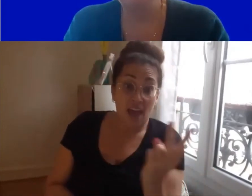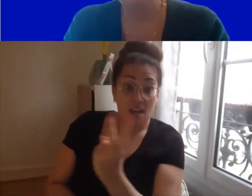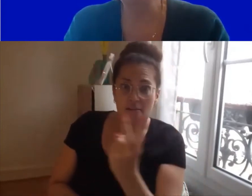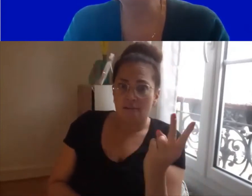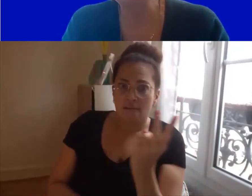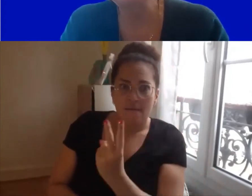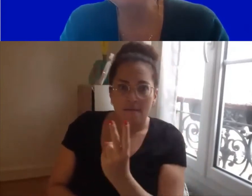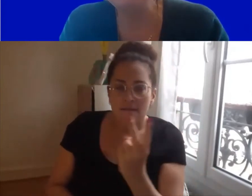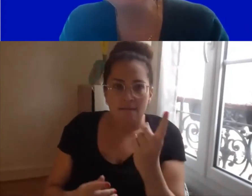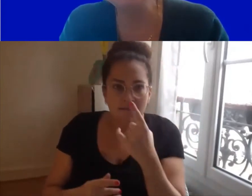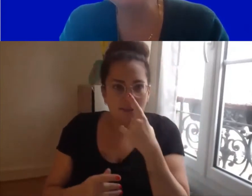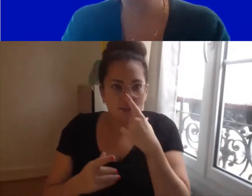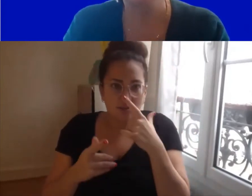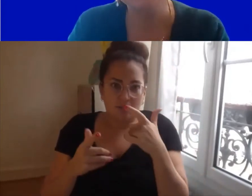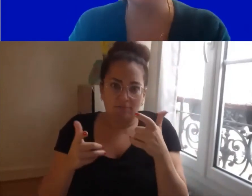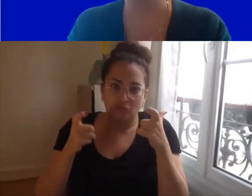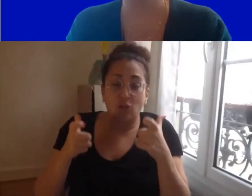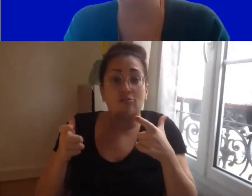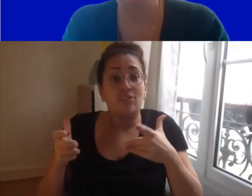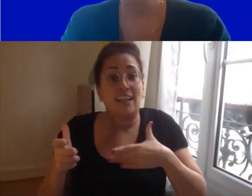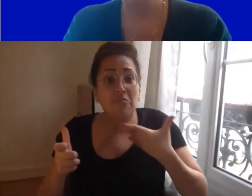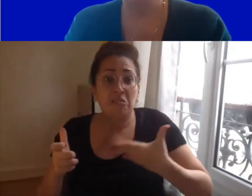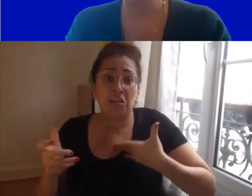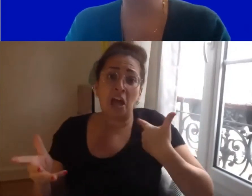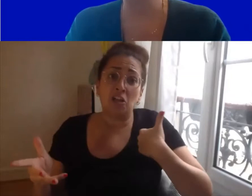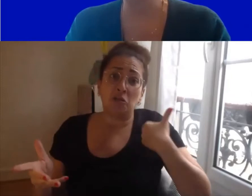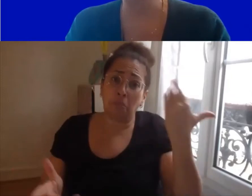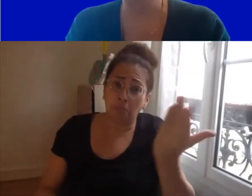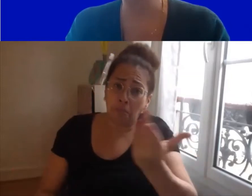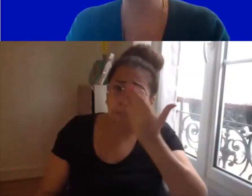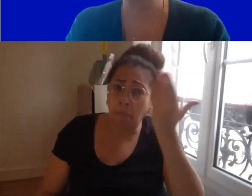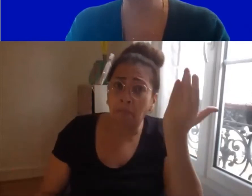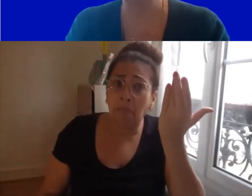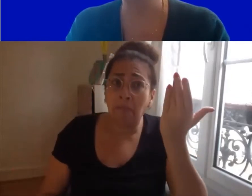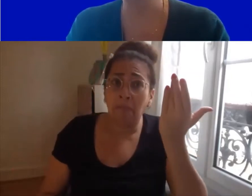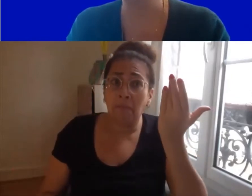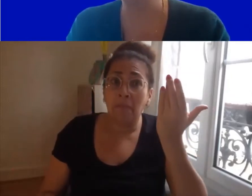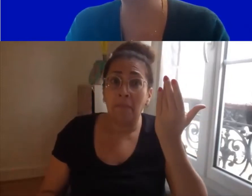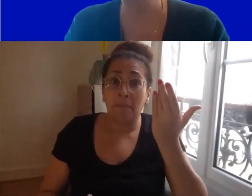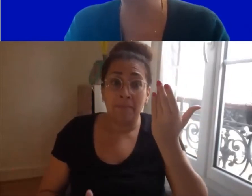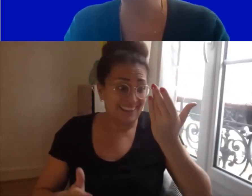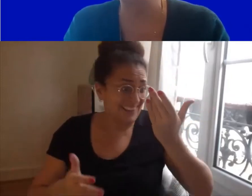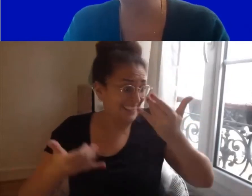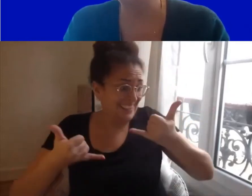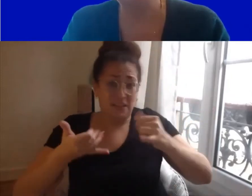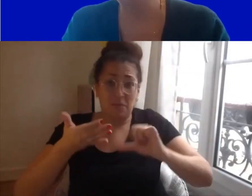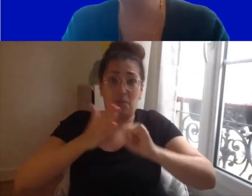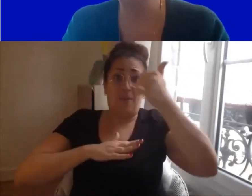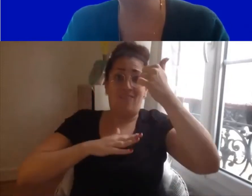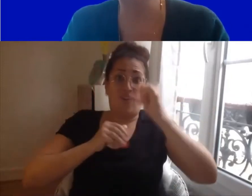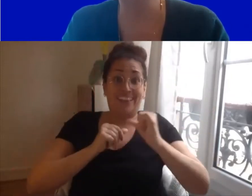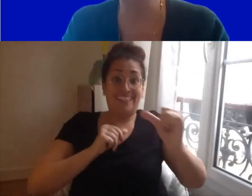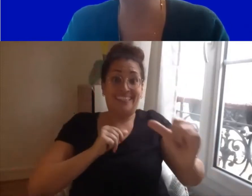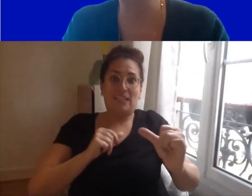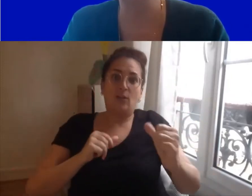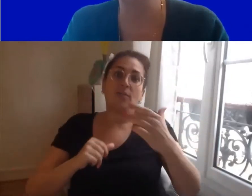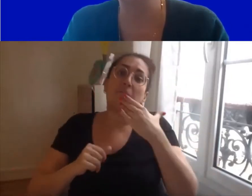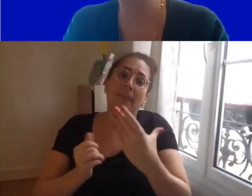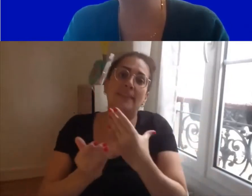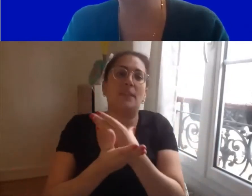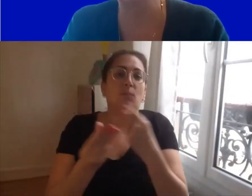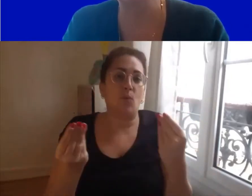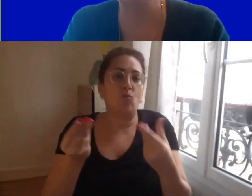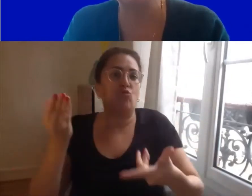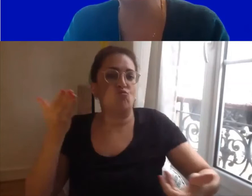la chance,'honneur et l'avantage mais aussi on est dans cette première donc merci beaucoup pour ce temps d'échange